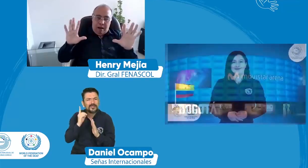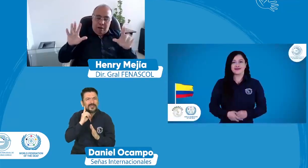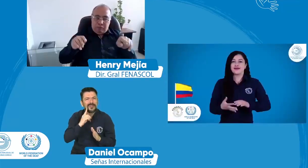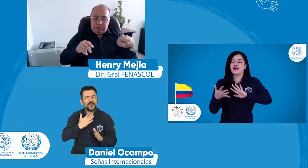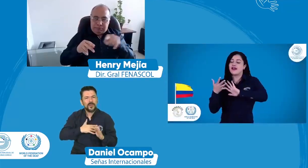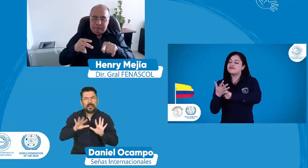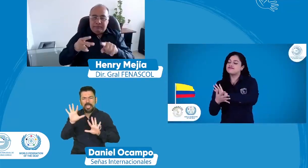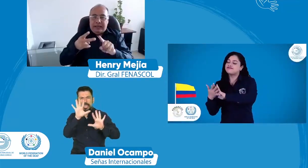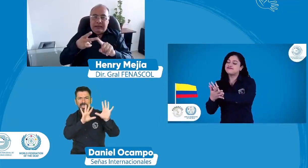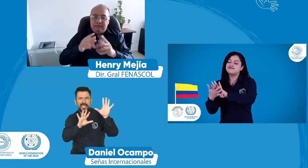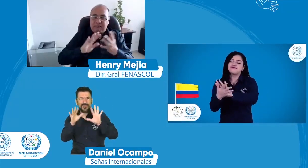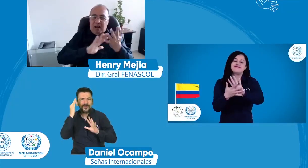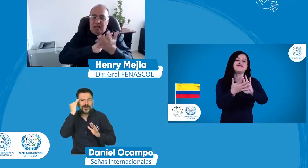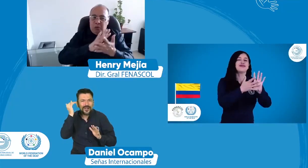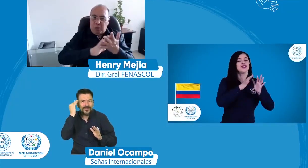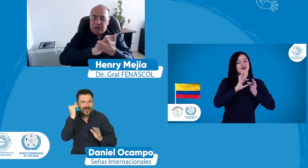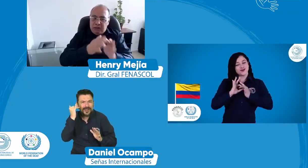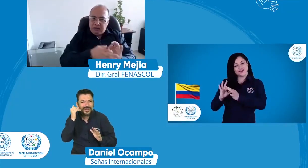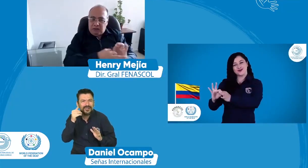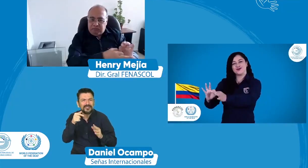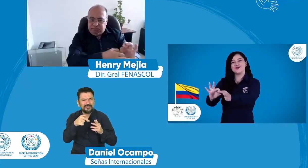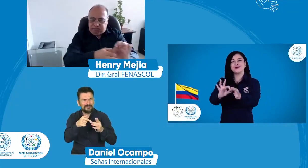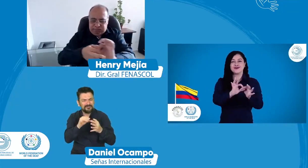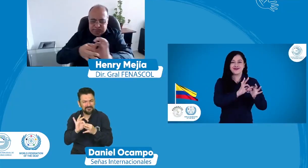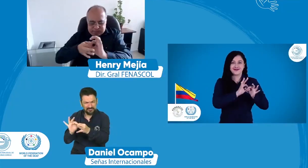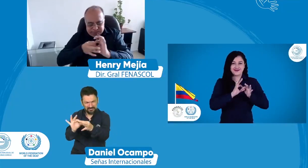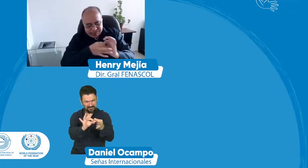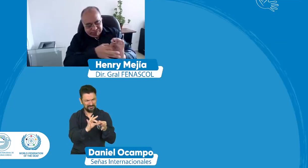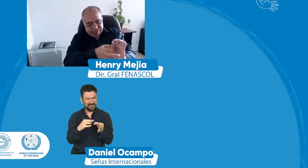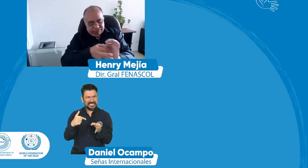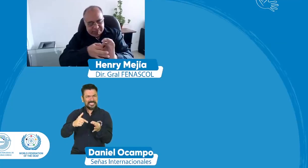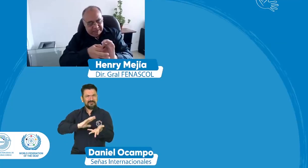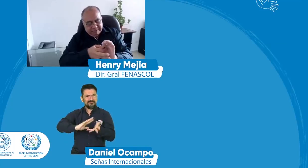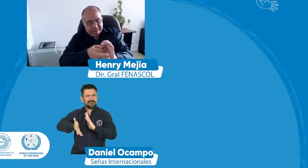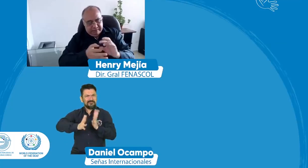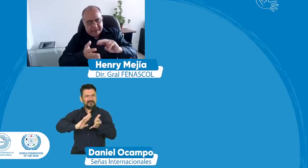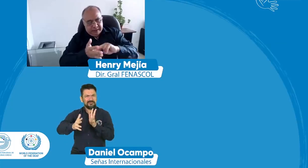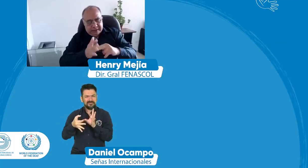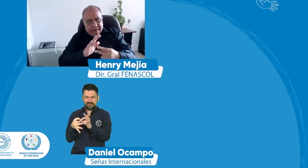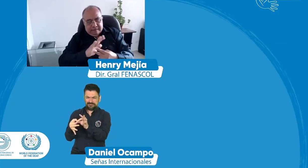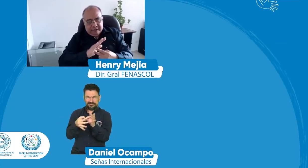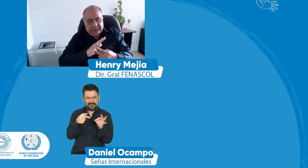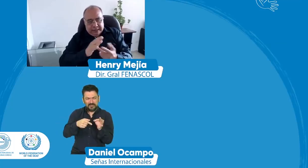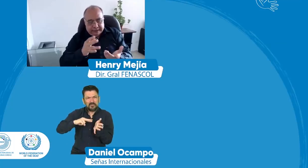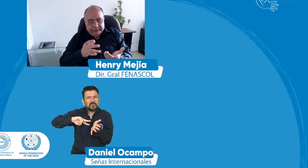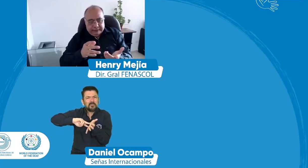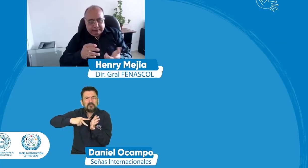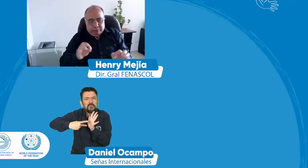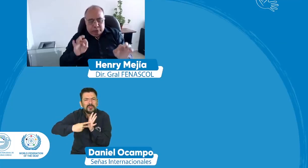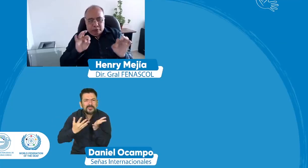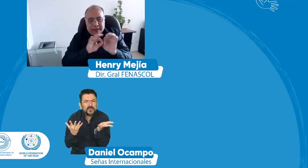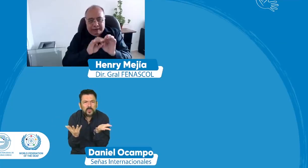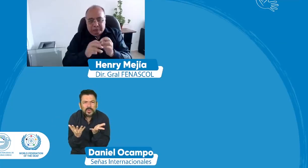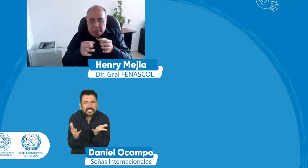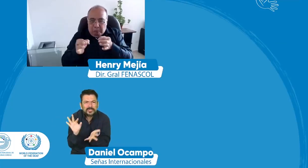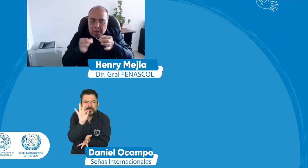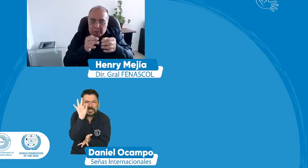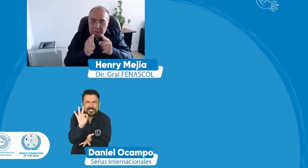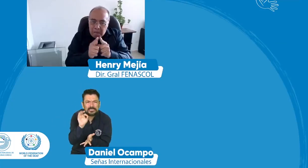para que la comunidad sorda entienda el porqué y el objetivo de esto y también de este la lengua de señas nos une qué significa